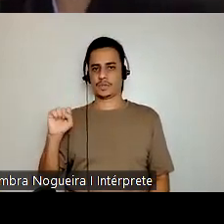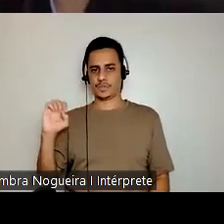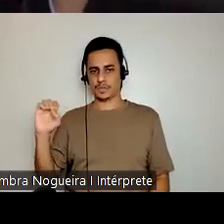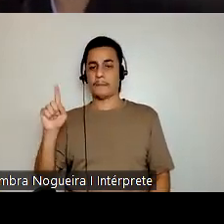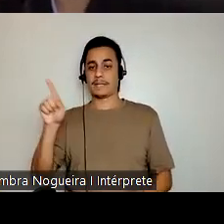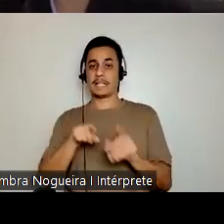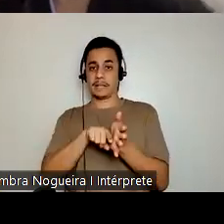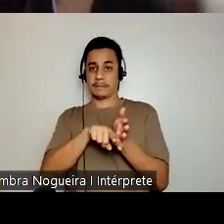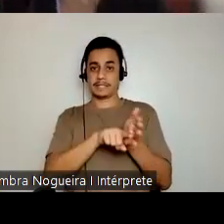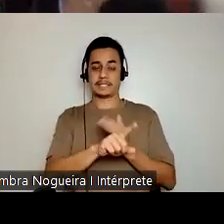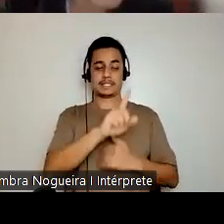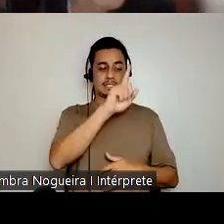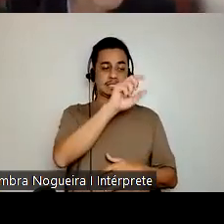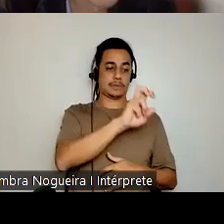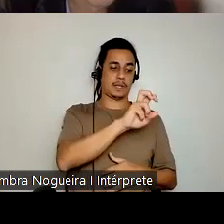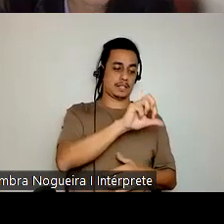meados de 70.